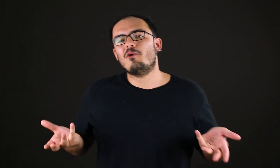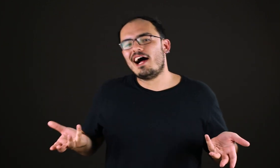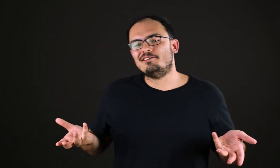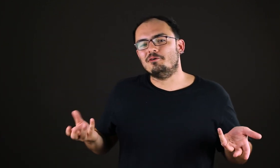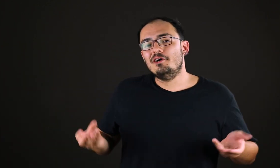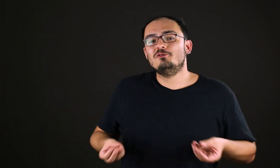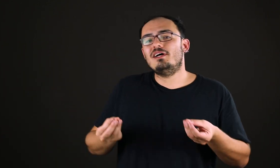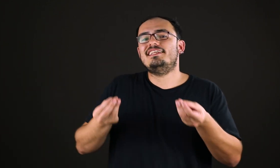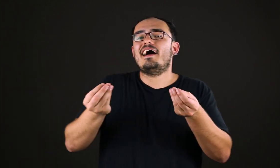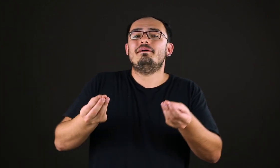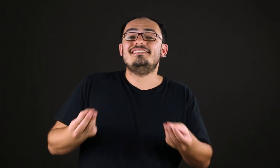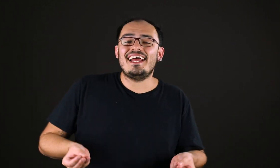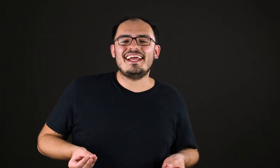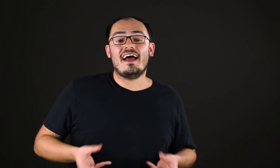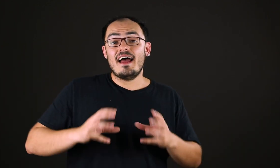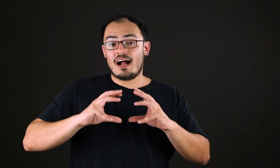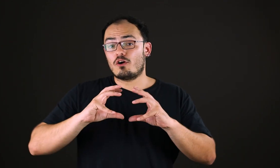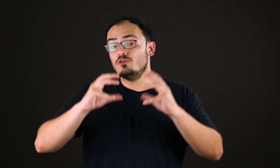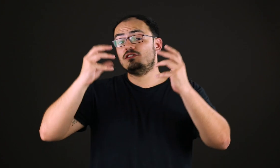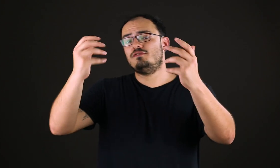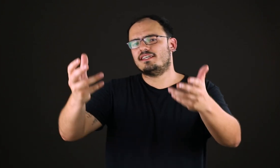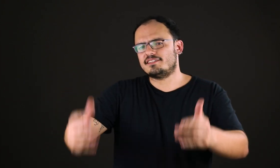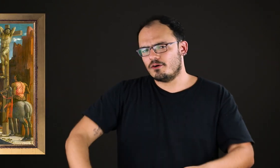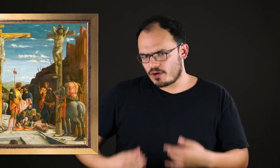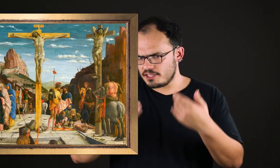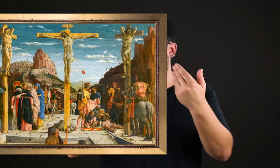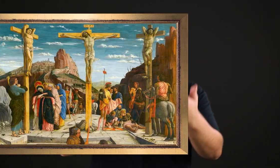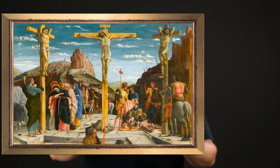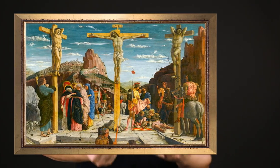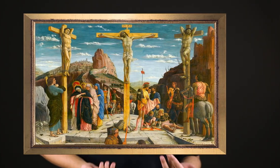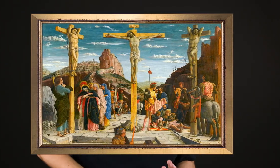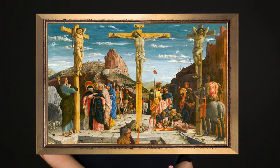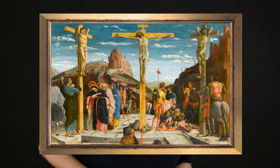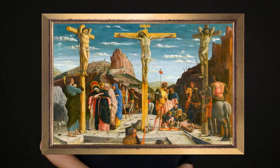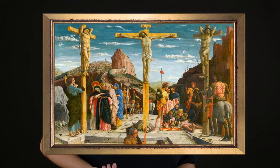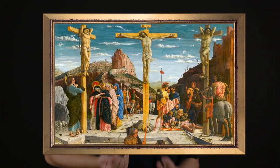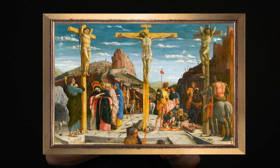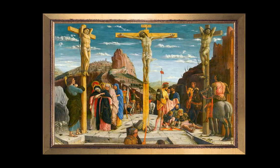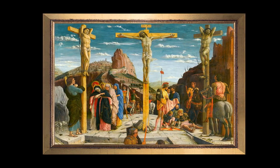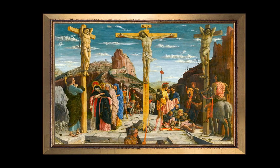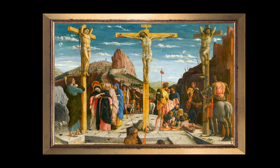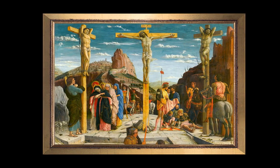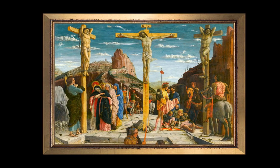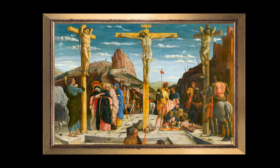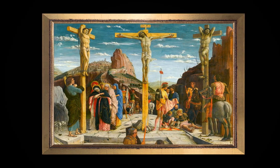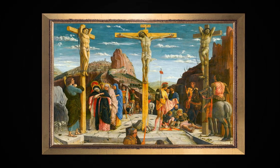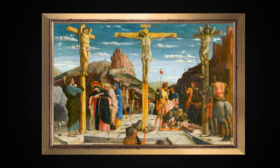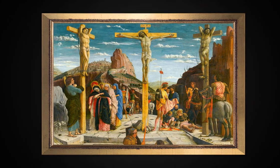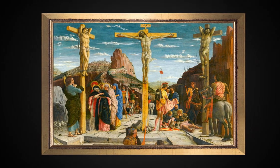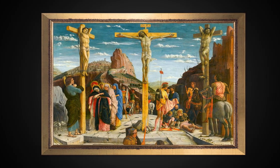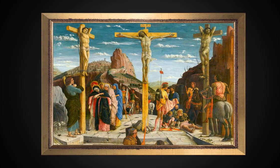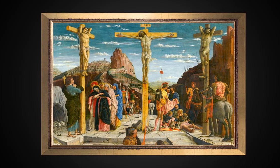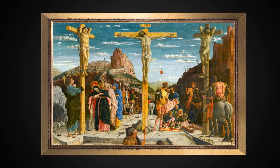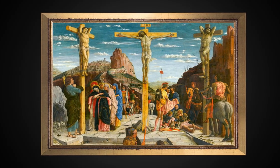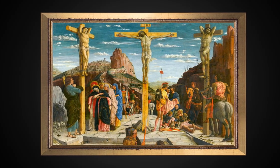quadro do Andéa Mantenha, a crucificação, grande quadro da época do Renascimento. Nesse quadro, você vê nobreza,